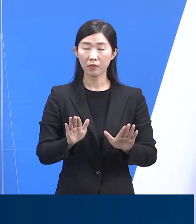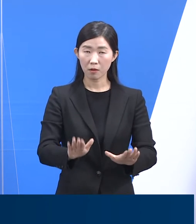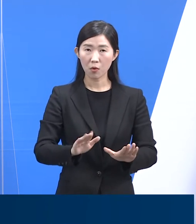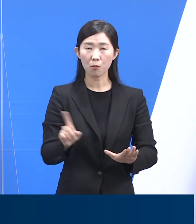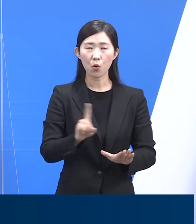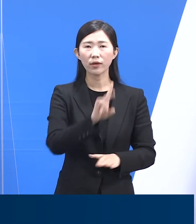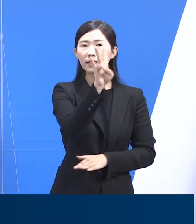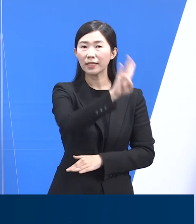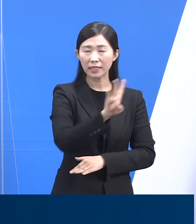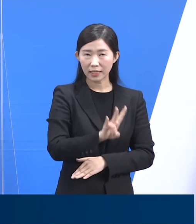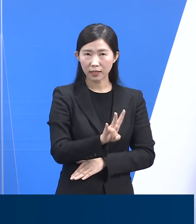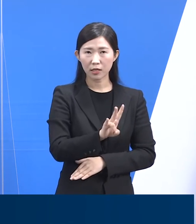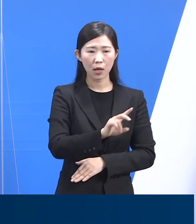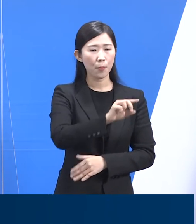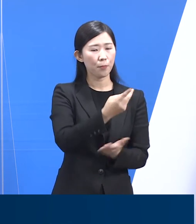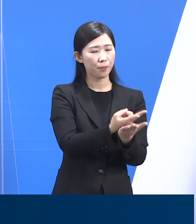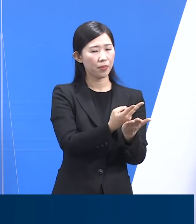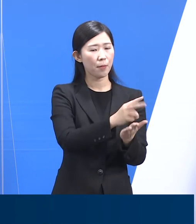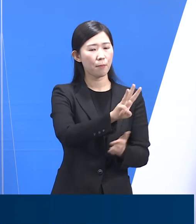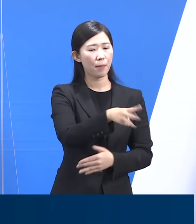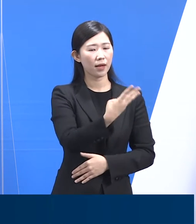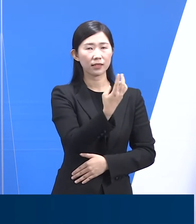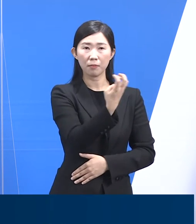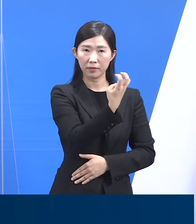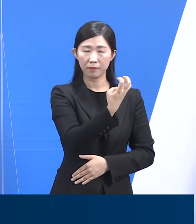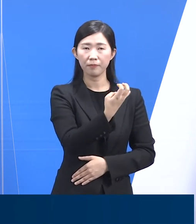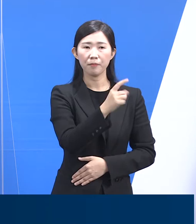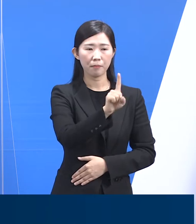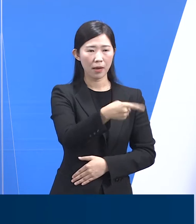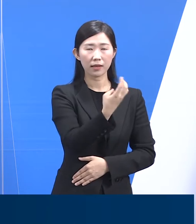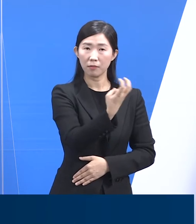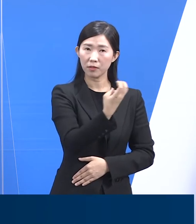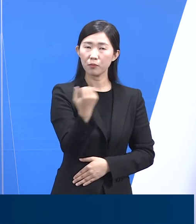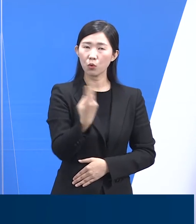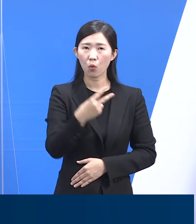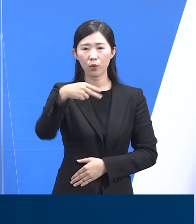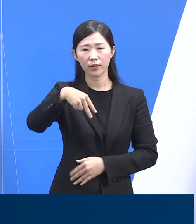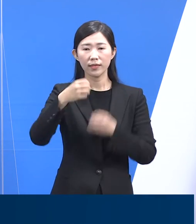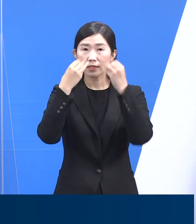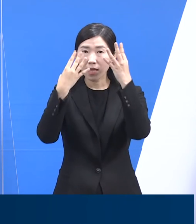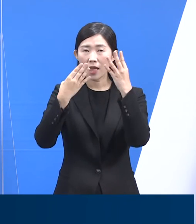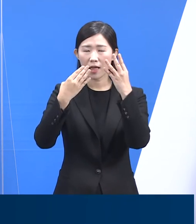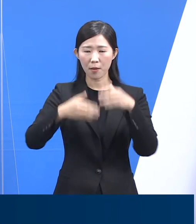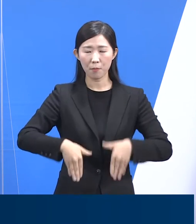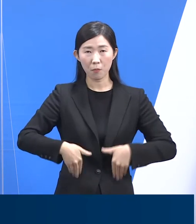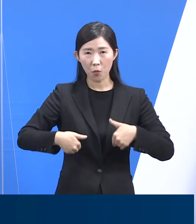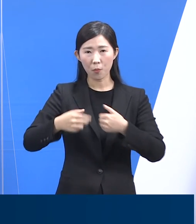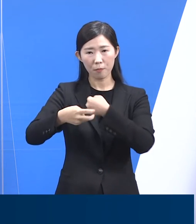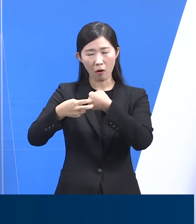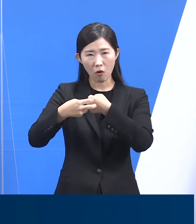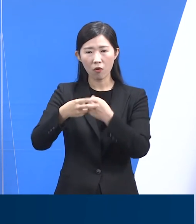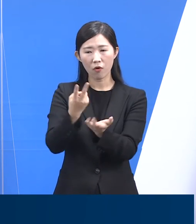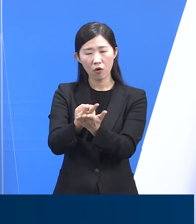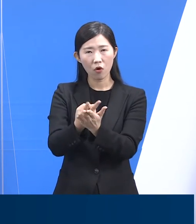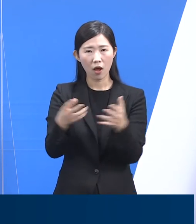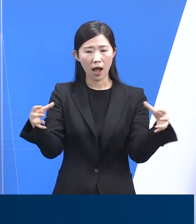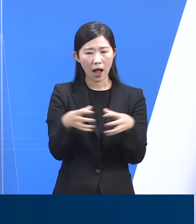시흥더범요양병원 130병상, 세범병원 72병상 등 219병상을 확보할 예정입니다.